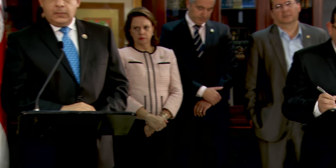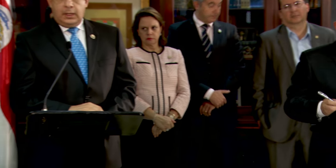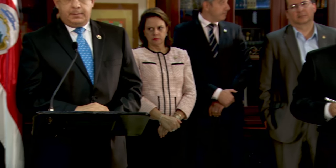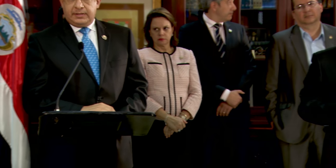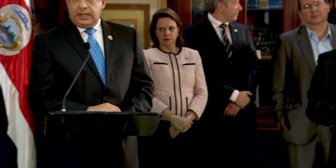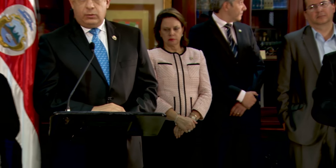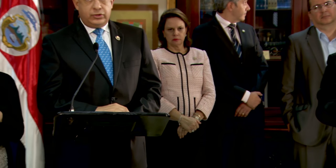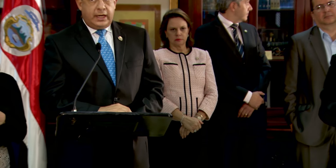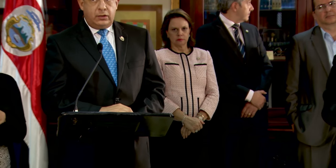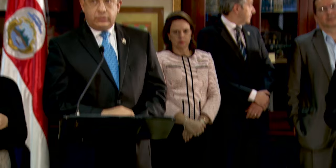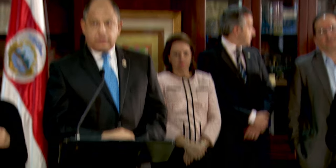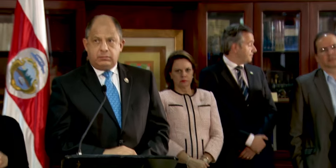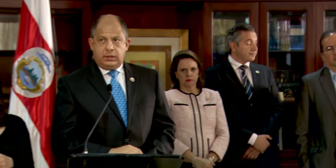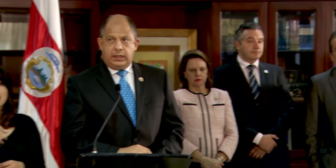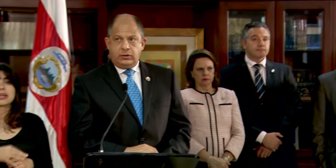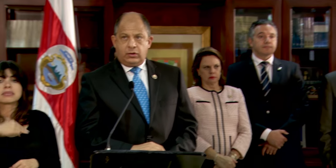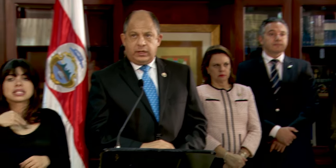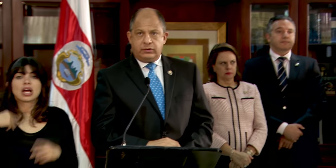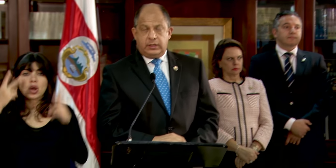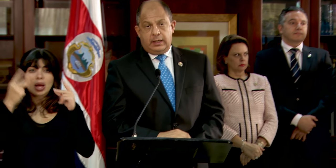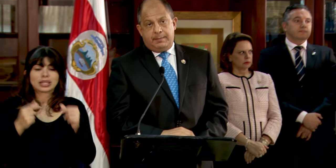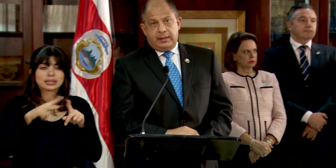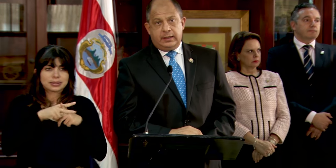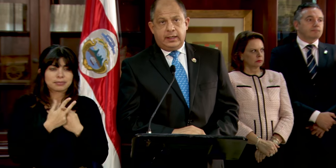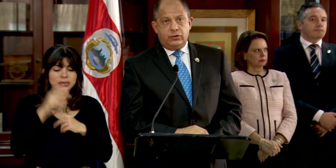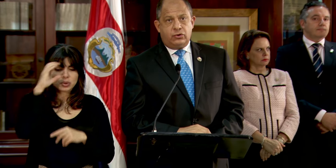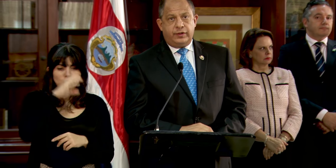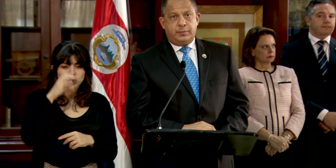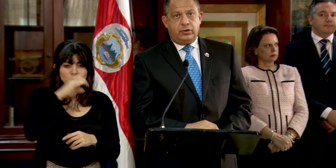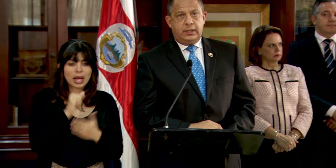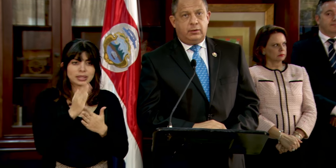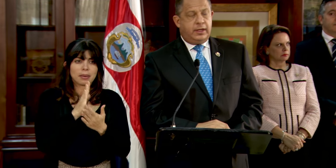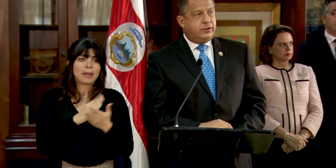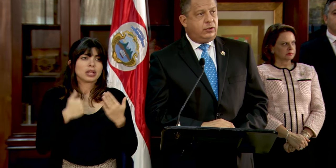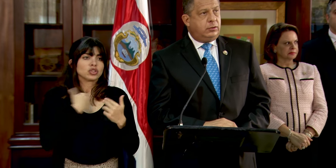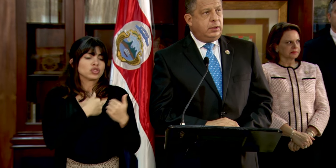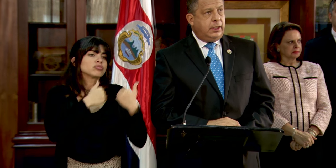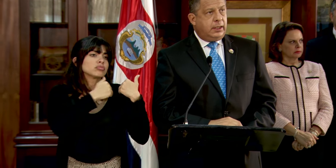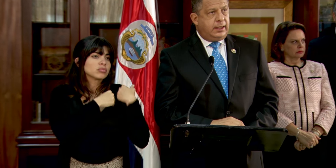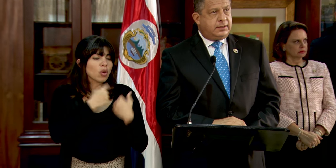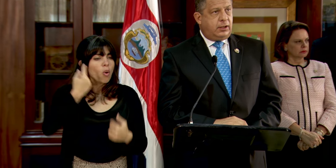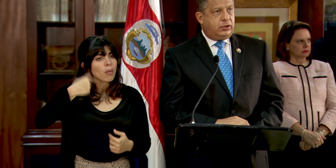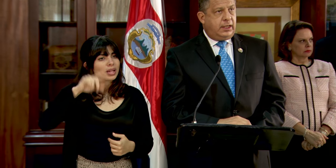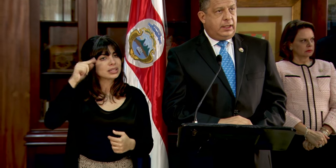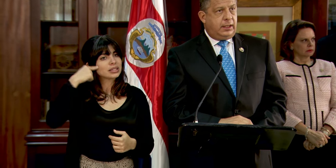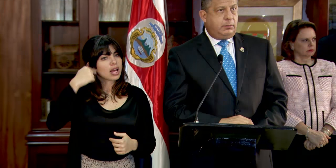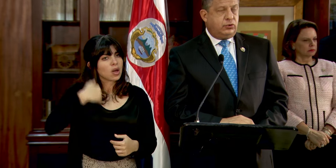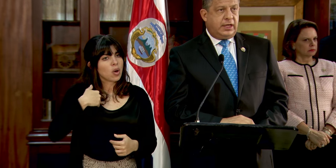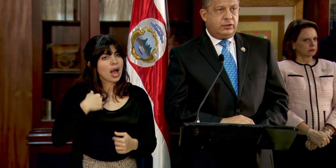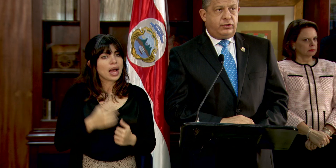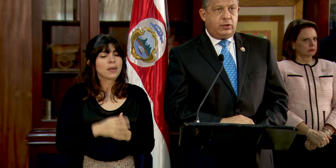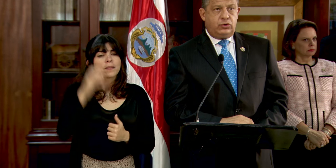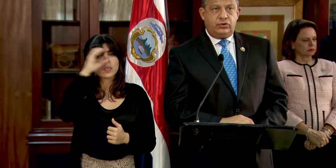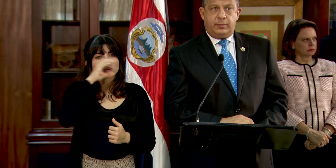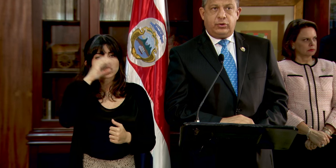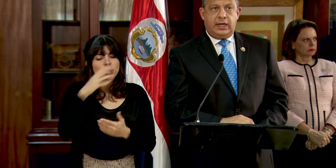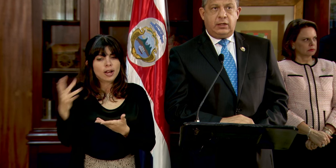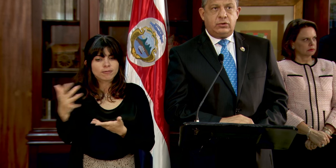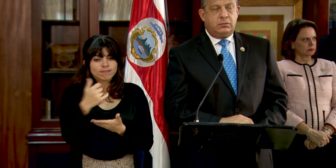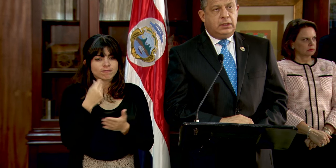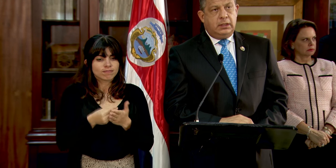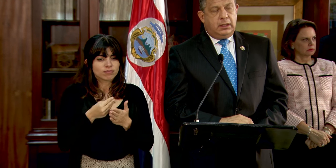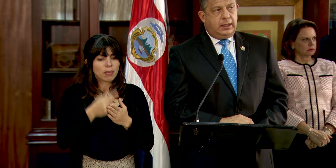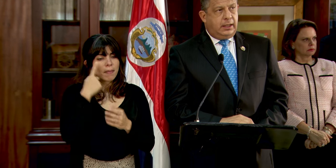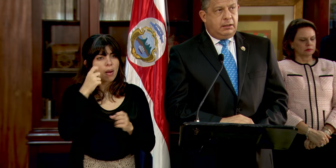empezará a buscarlos y yo creo que eso es la parte que nos corresponde, la obligación que el Estado tiene de buscar esos recursos y